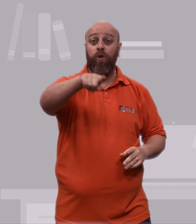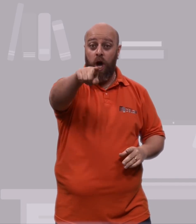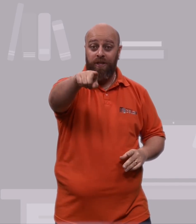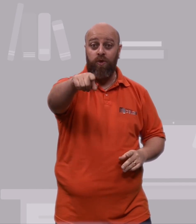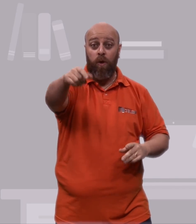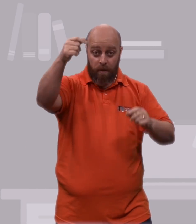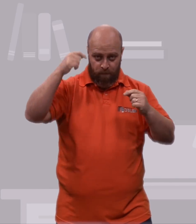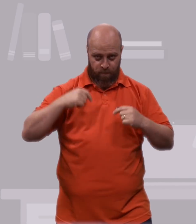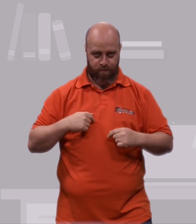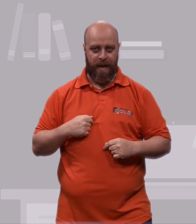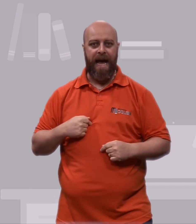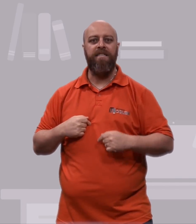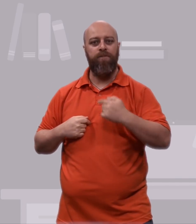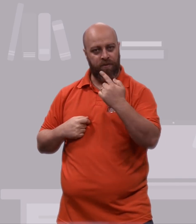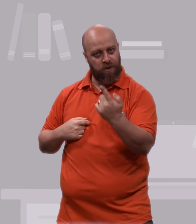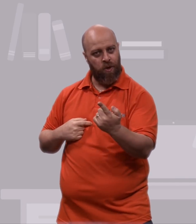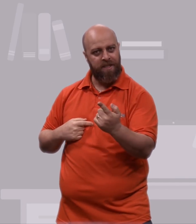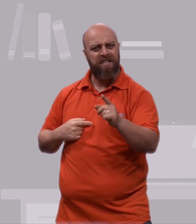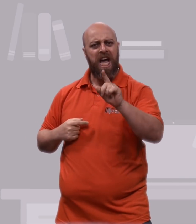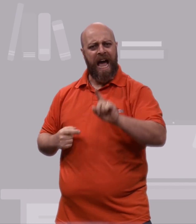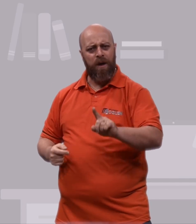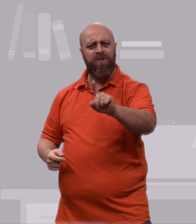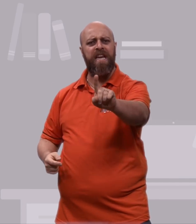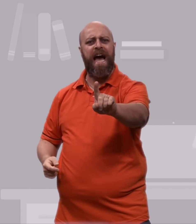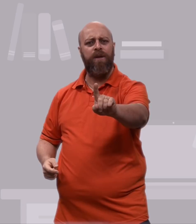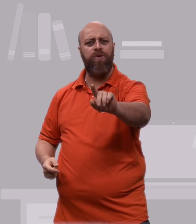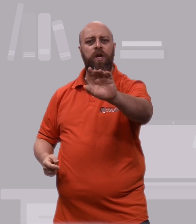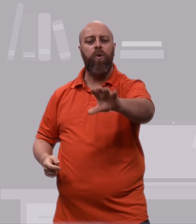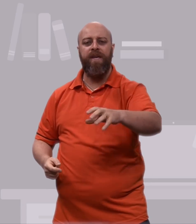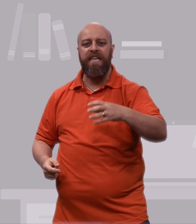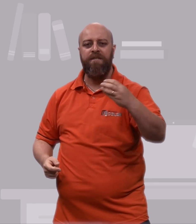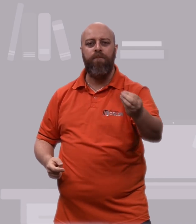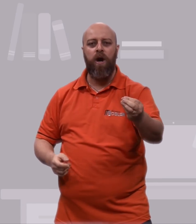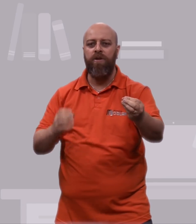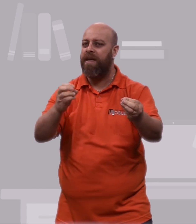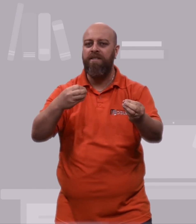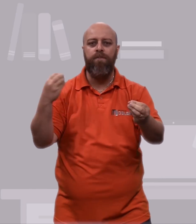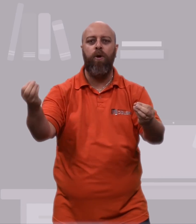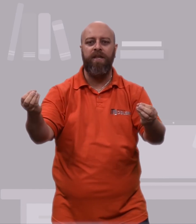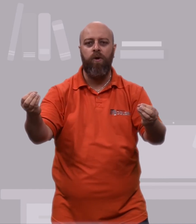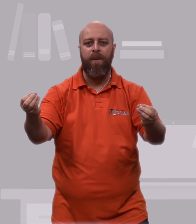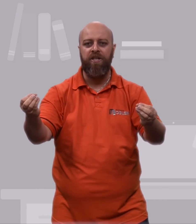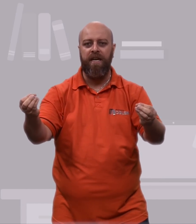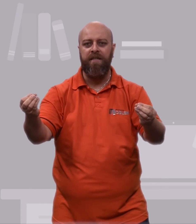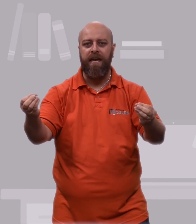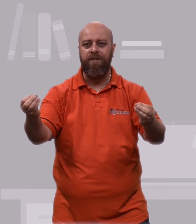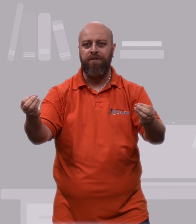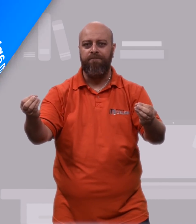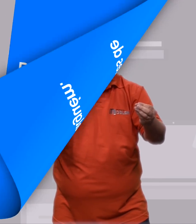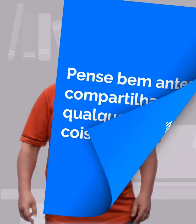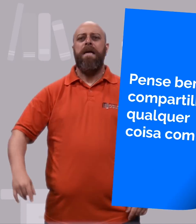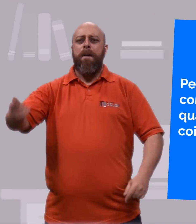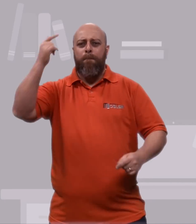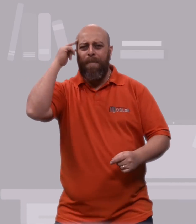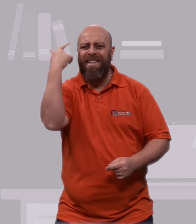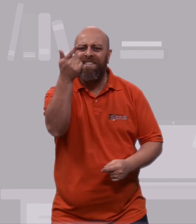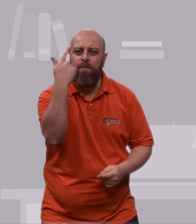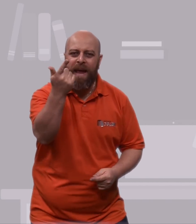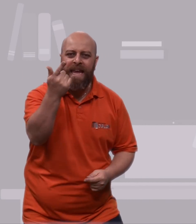nosso, pais e professores, auxiliá-los, o que eles podem e o que eles não podem compartilhar na internet. Pense bem